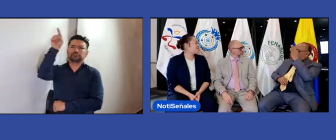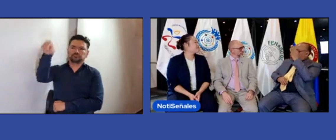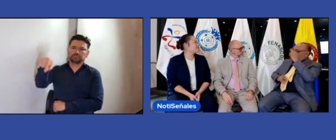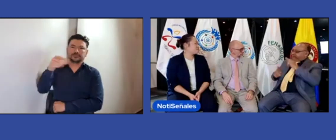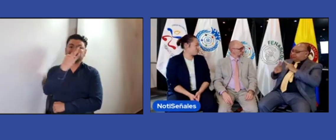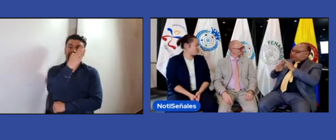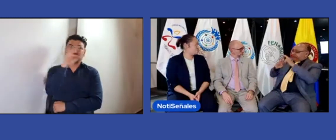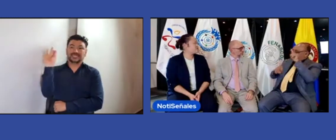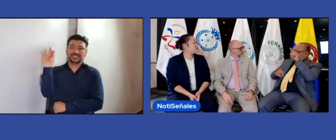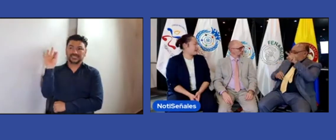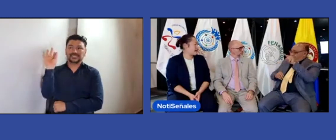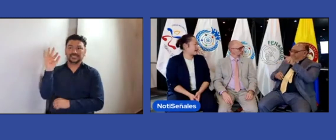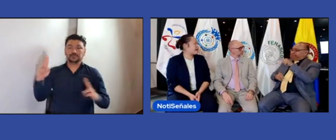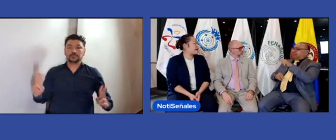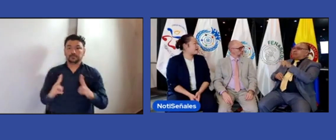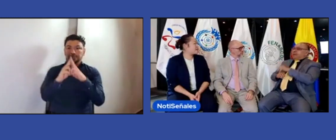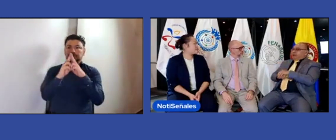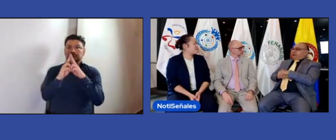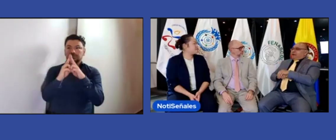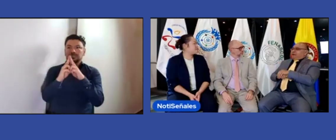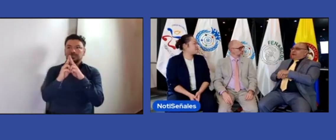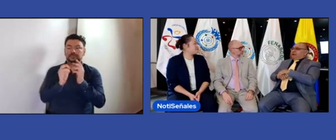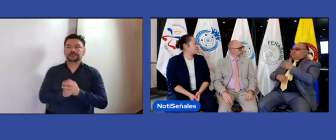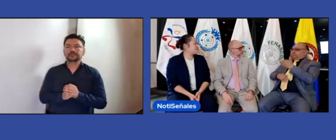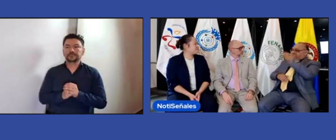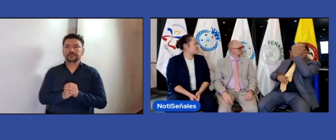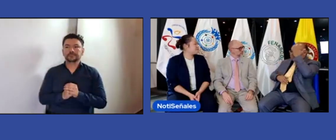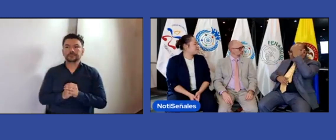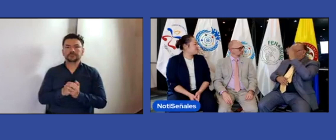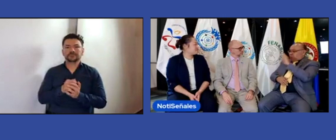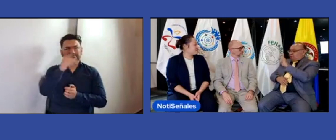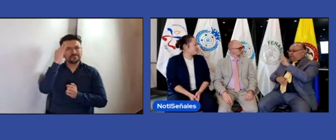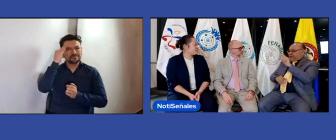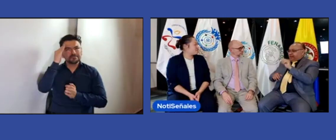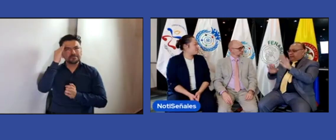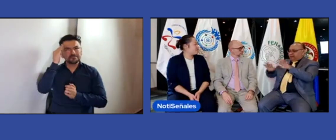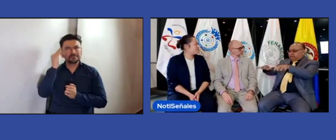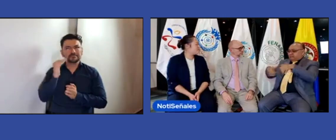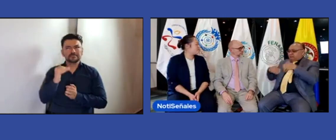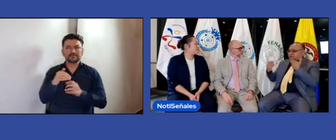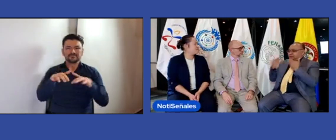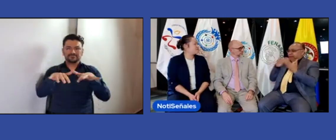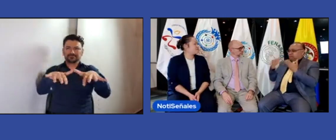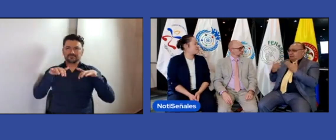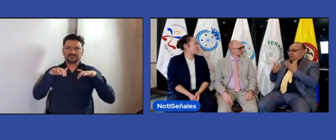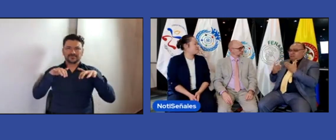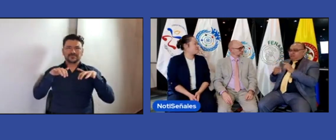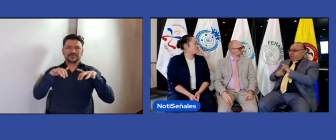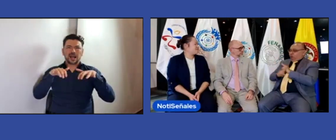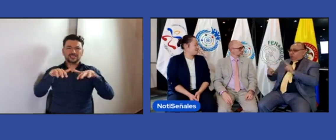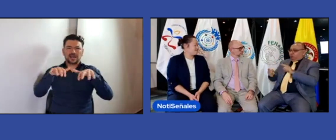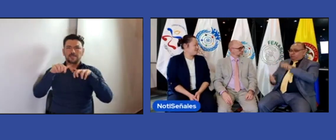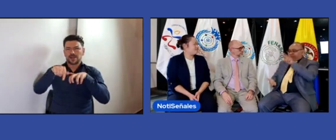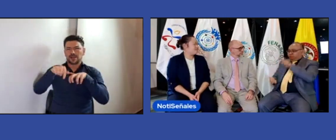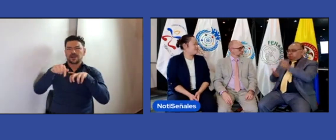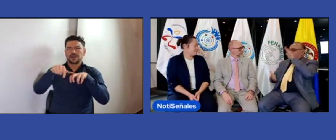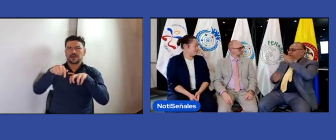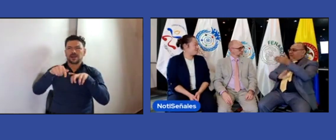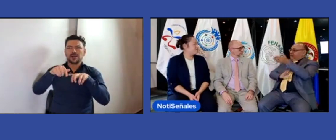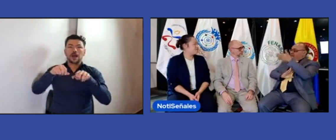una persona sorda colombiana que estuvo allí en Francia, pudo asistir allí a Francia en su asamblea de la WFD, pero